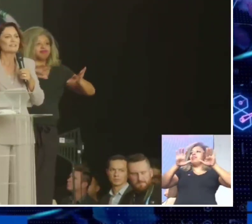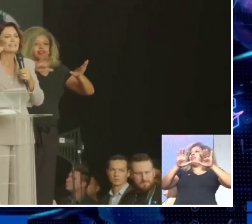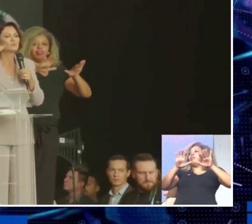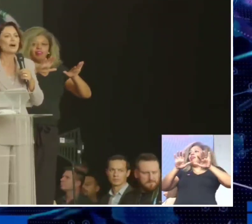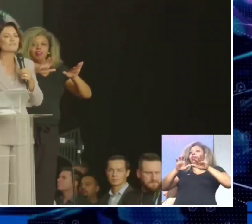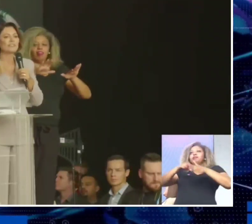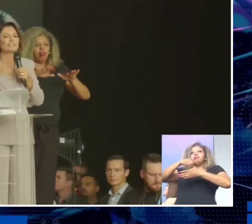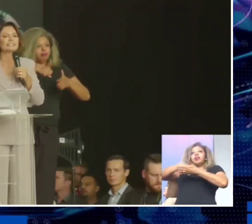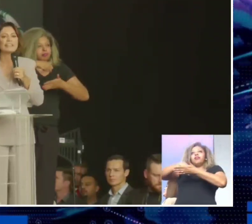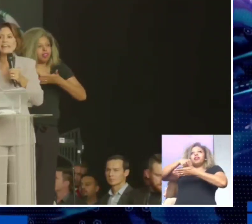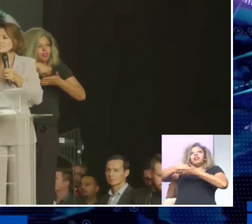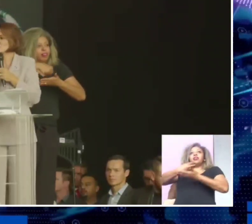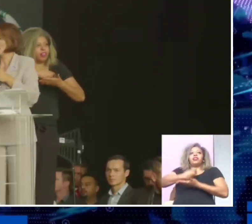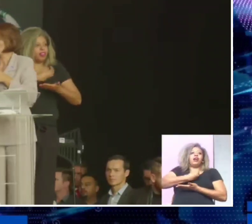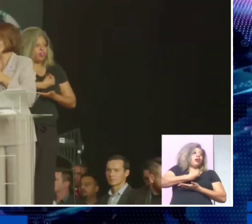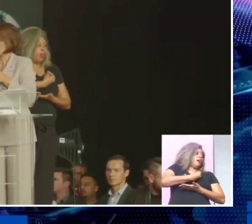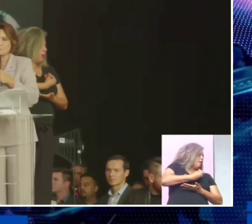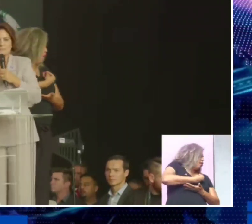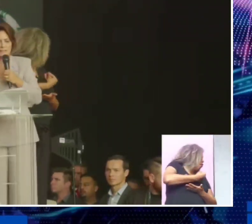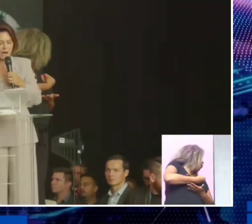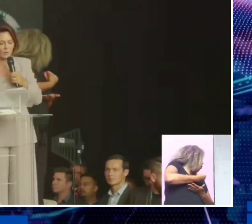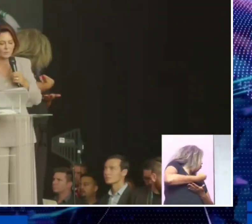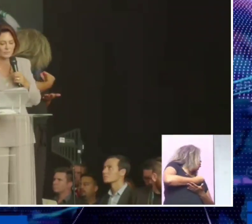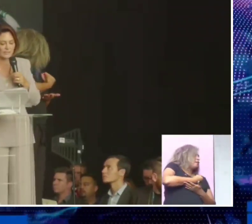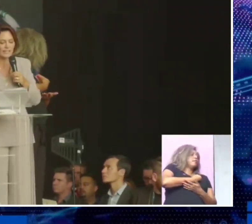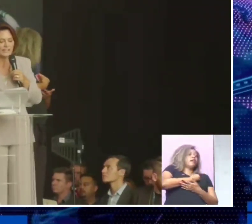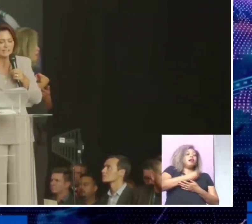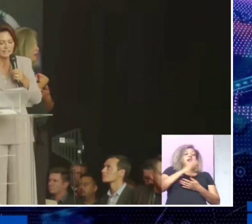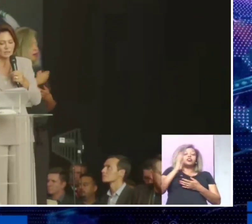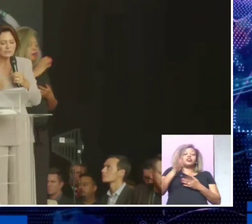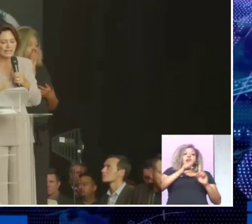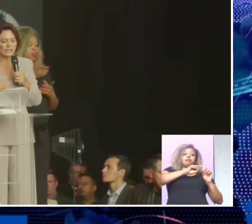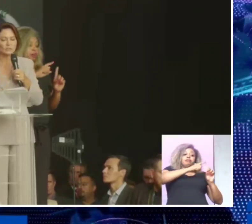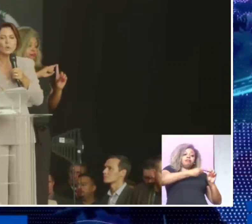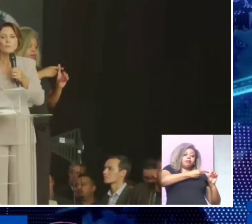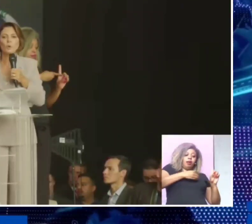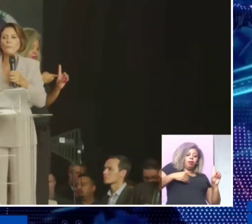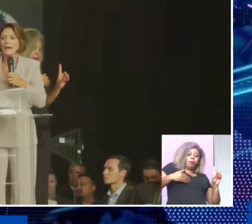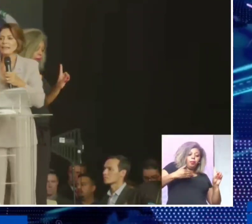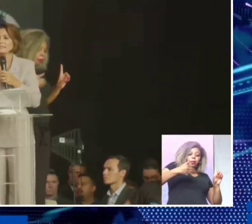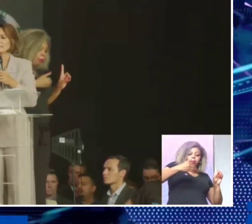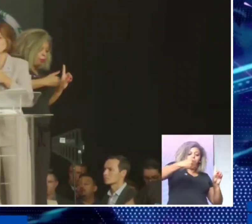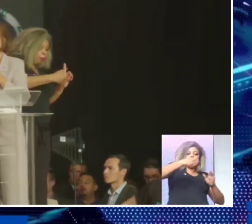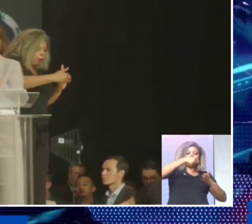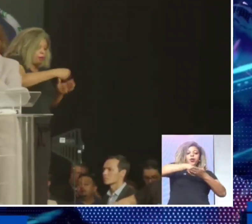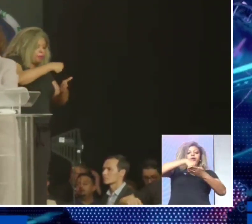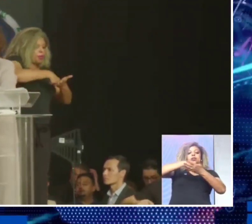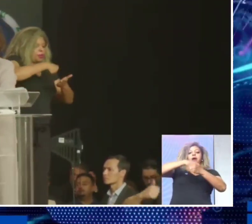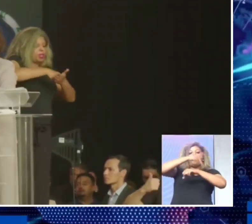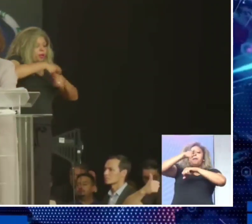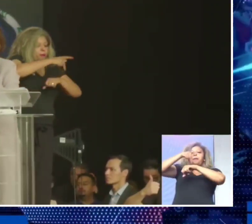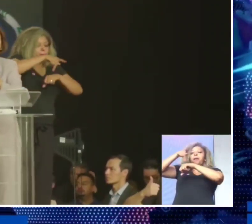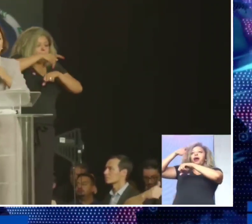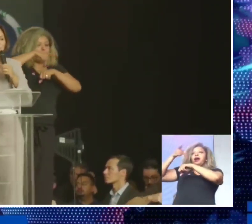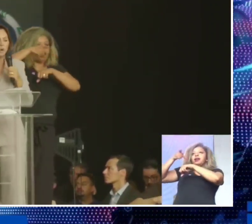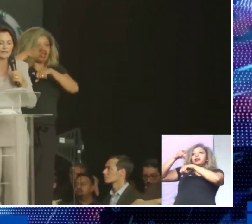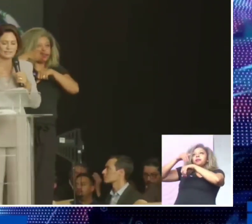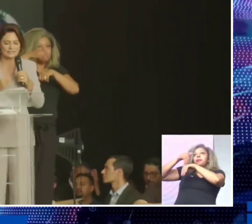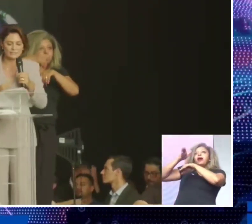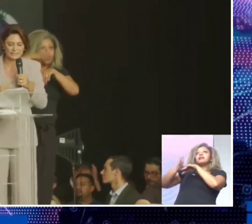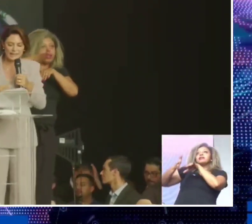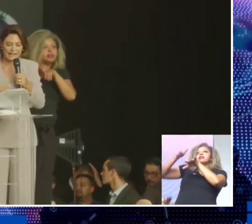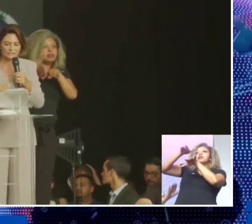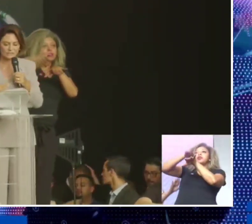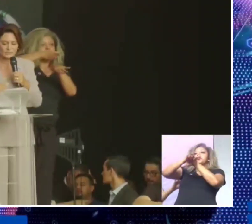Defendendo a vida desde a concepção e lutando por um país mais inclusivo e com